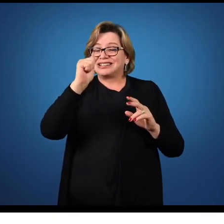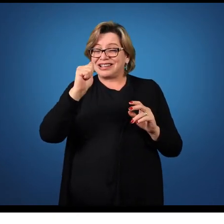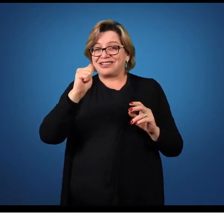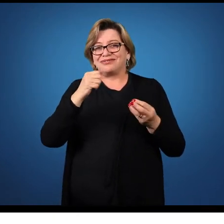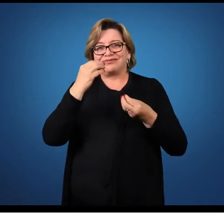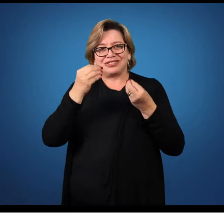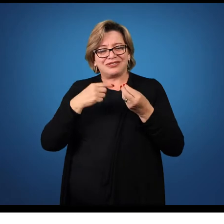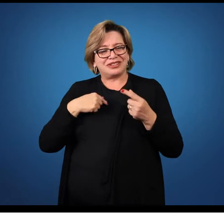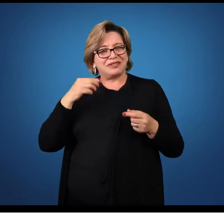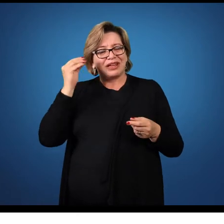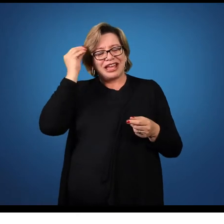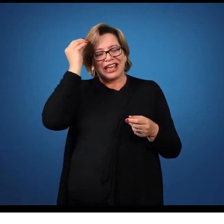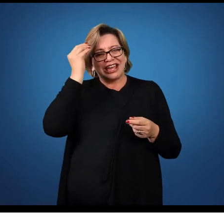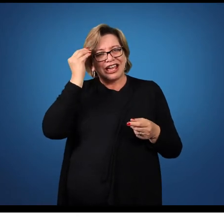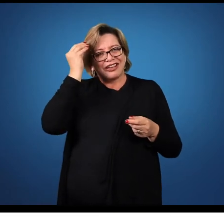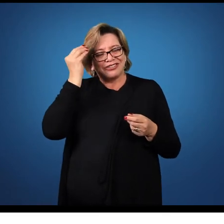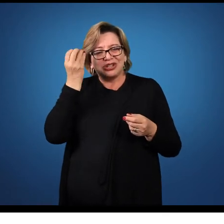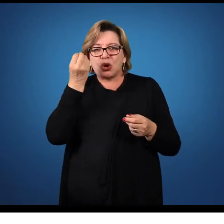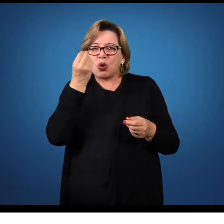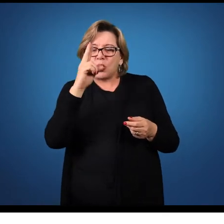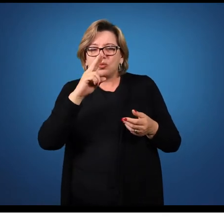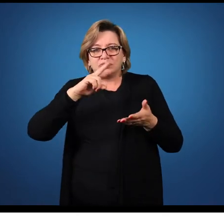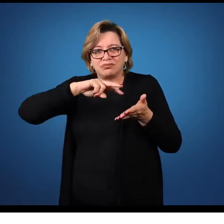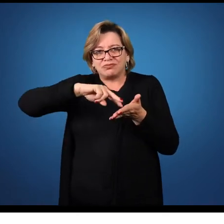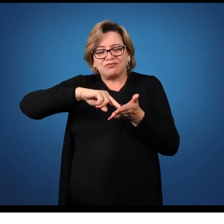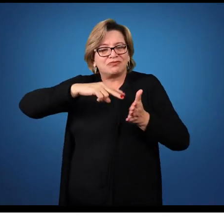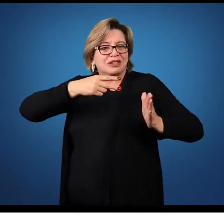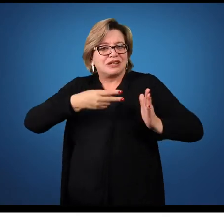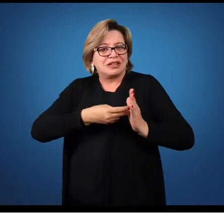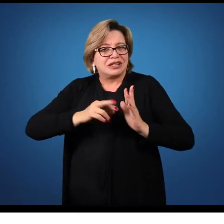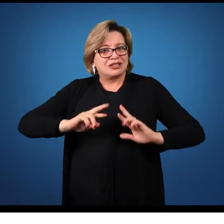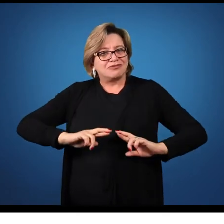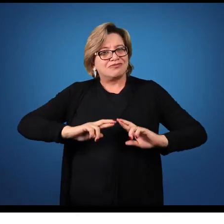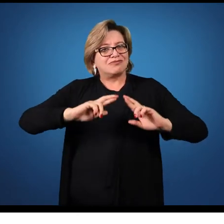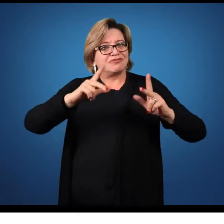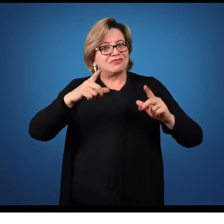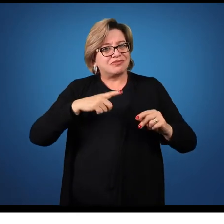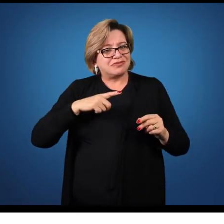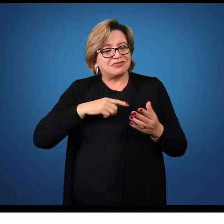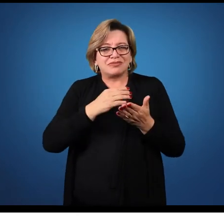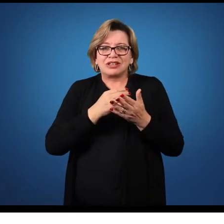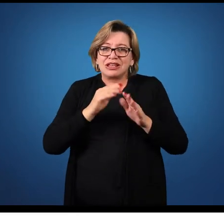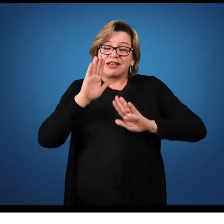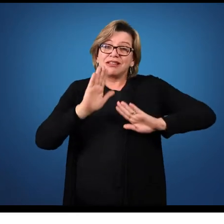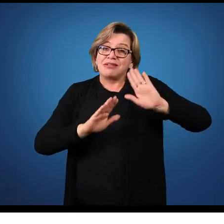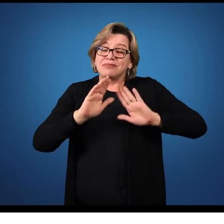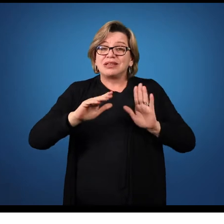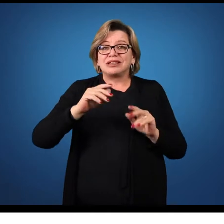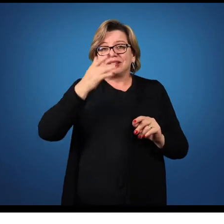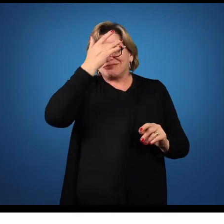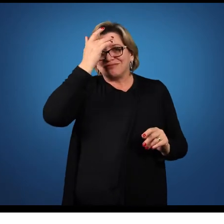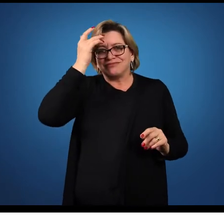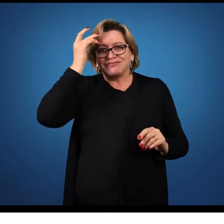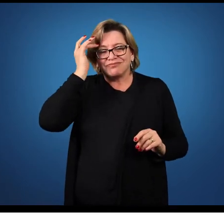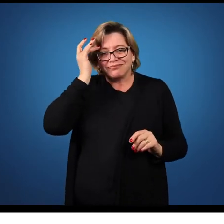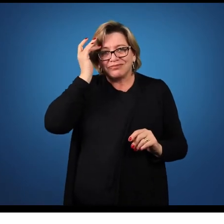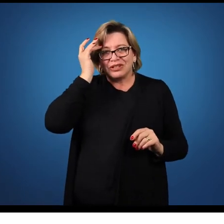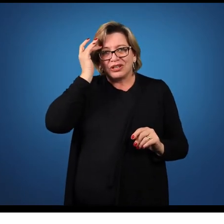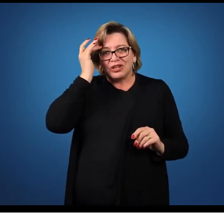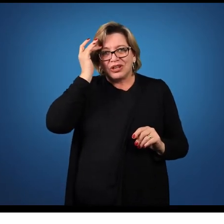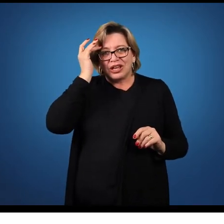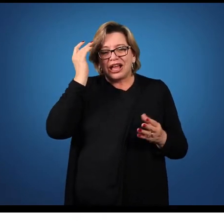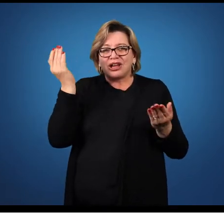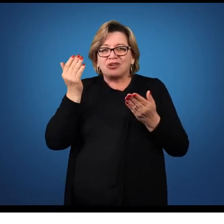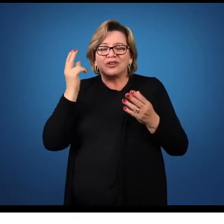de refletir ou ressignificar vai partir de cada observador. Por fim, você está vendo a imagem